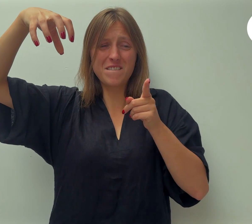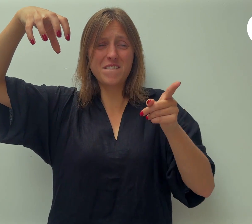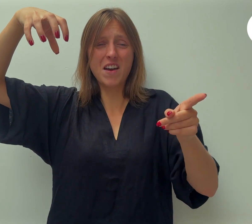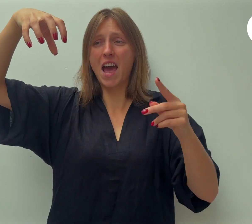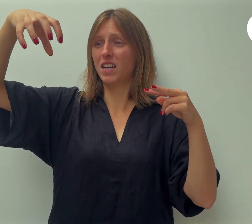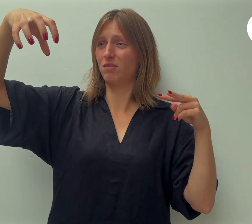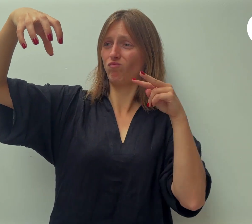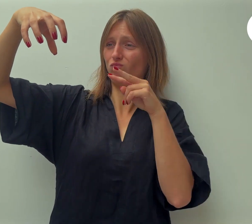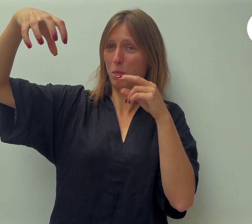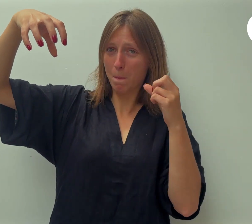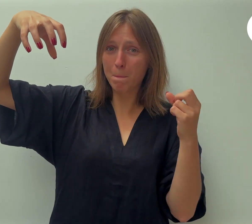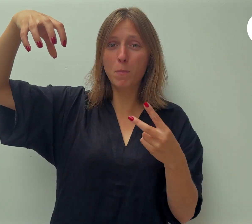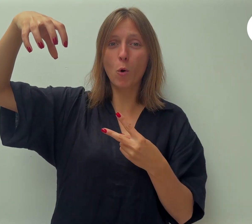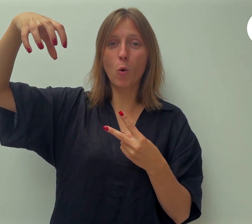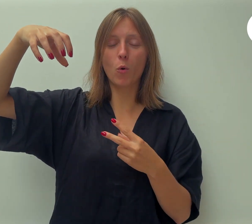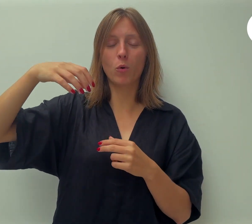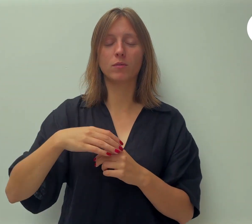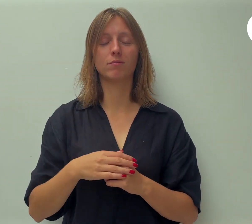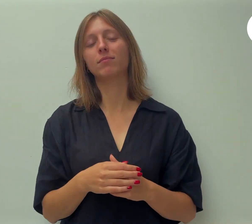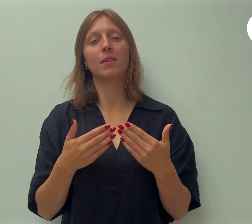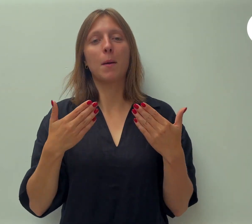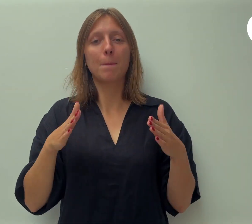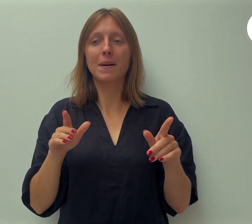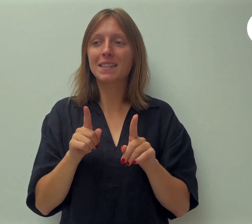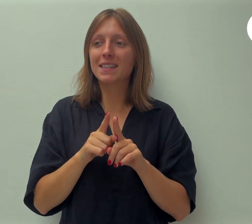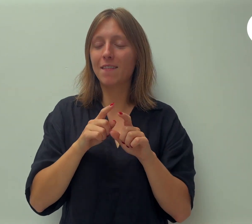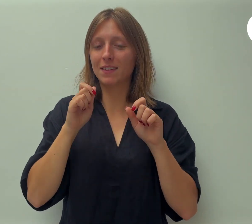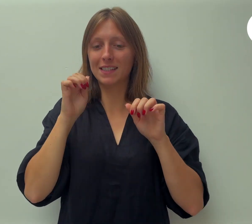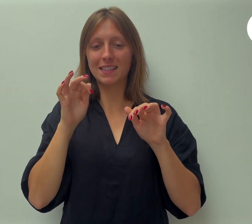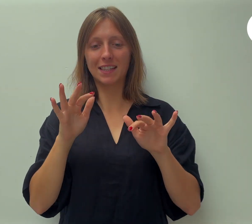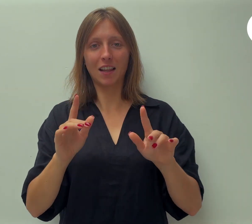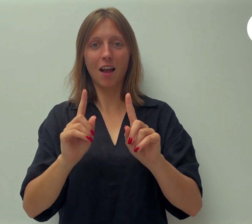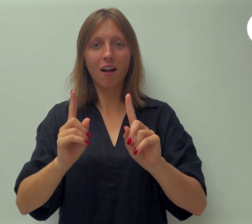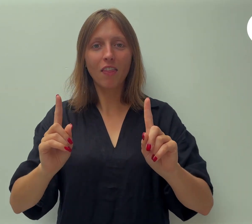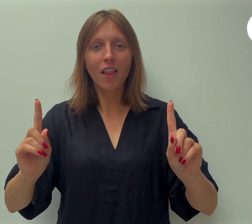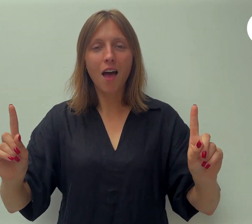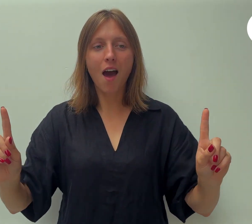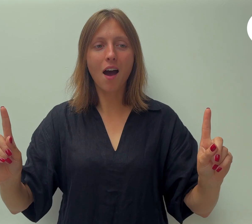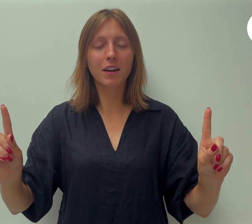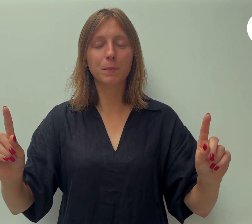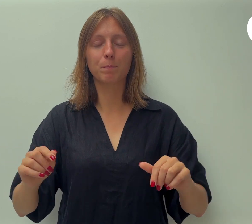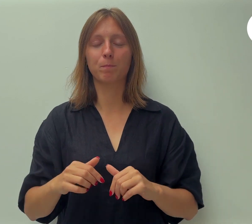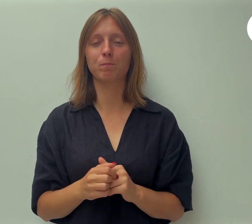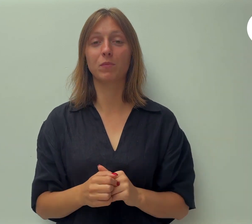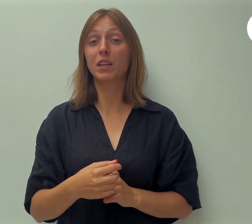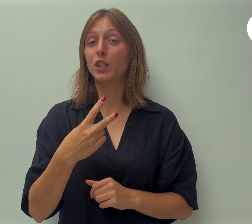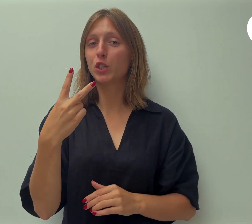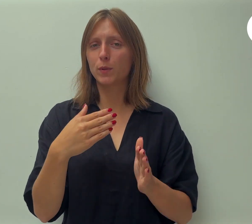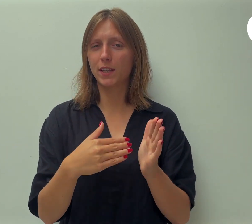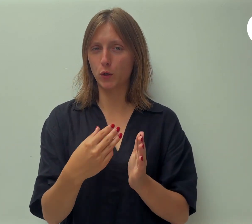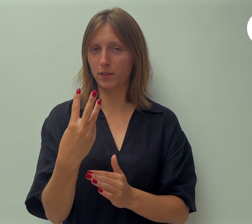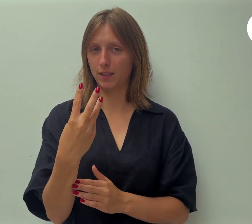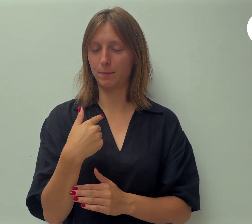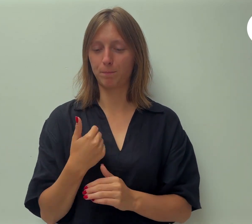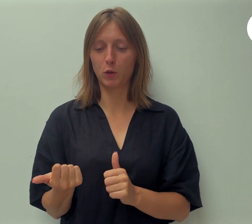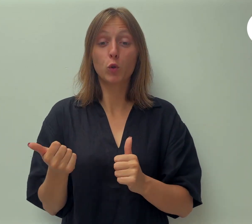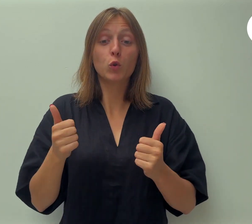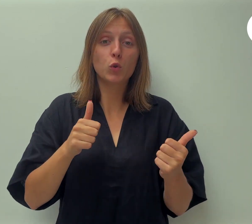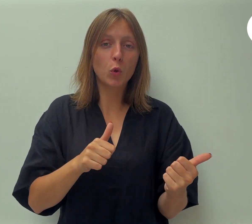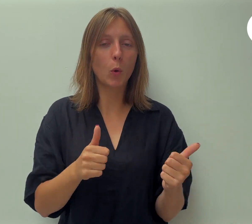We mogen schitteren op een kandelaar. Toen ik mij in 2003 liet dopen, kreeg ik een kaartje van een zuster met